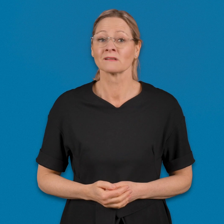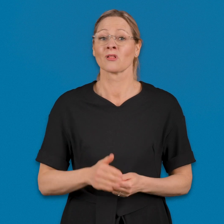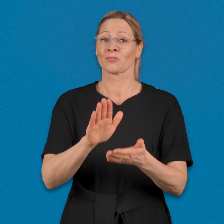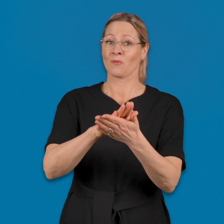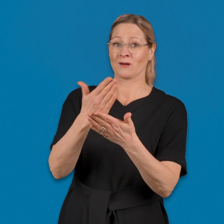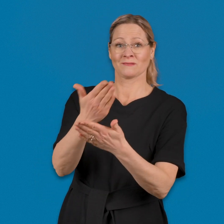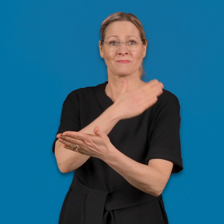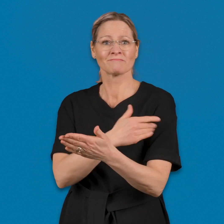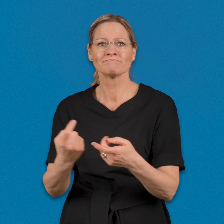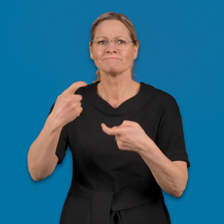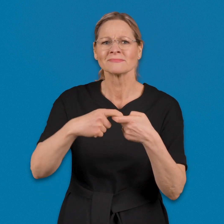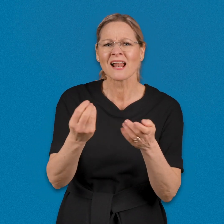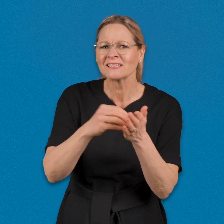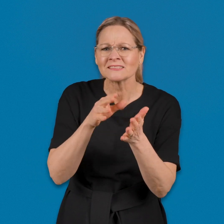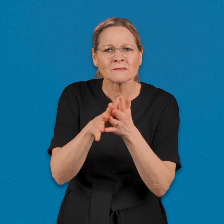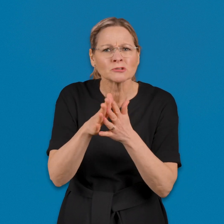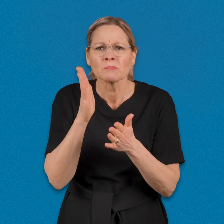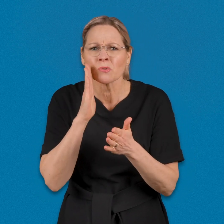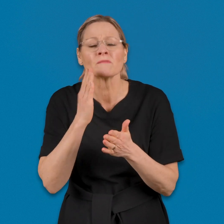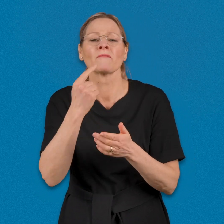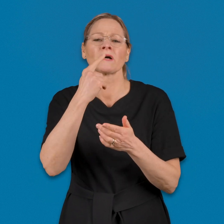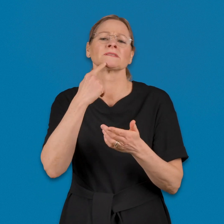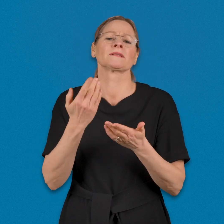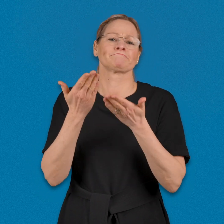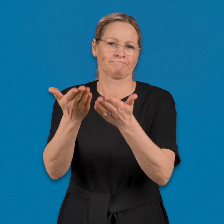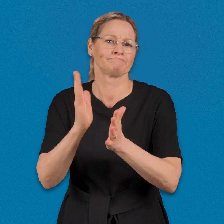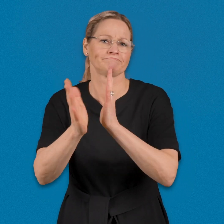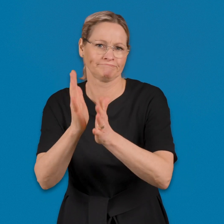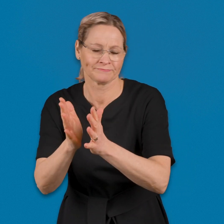Vastata tulkkauspalveluun liittyviin lisäselvityspyyntöihin.